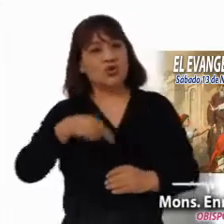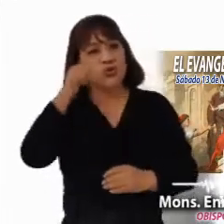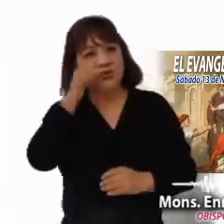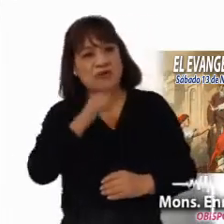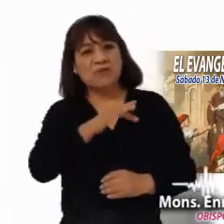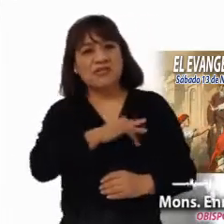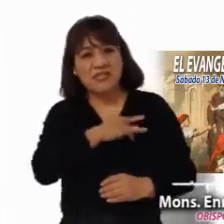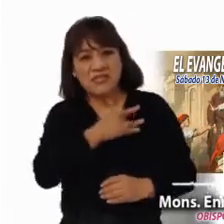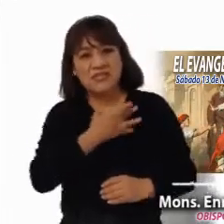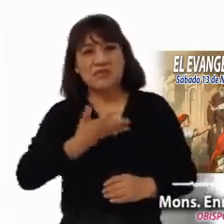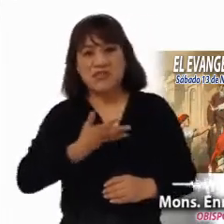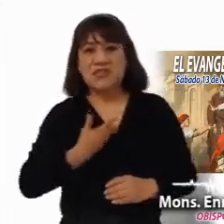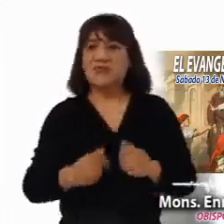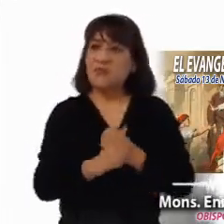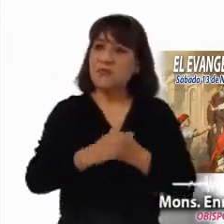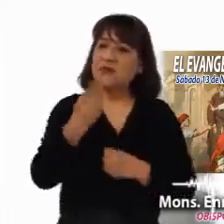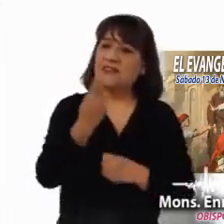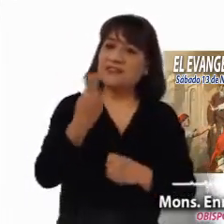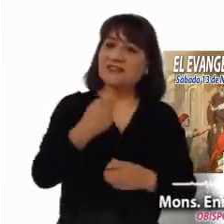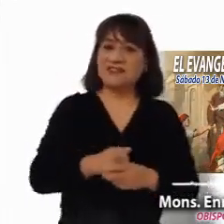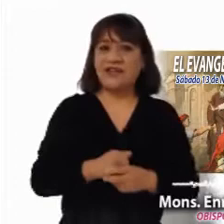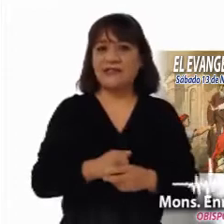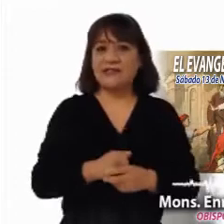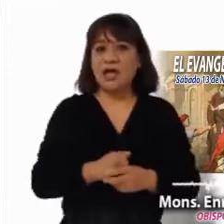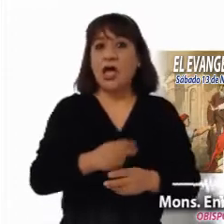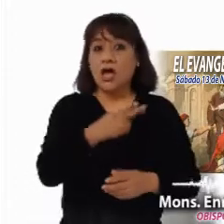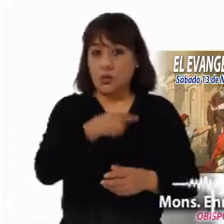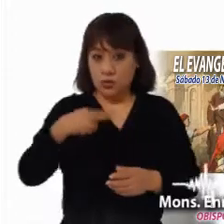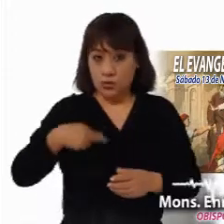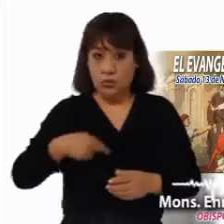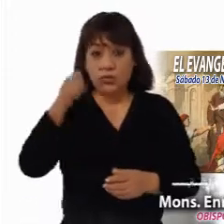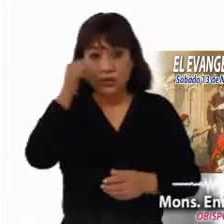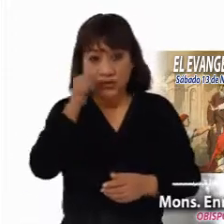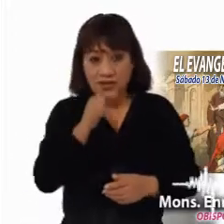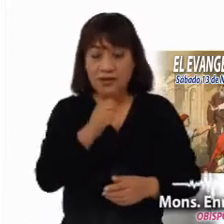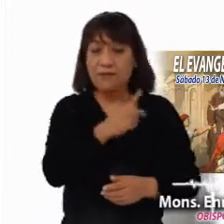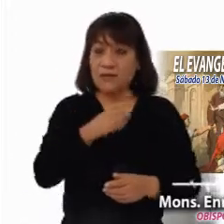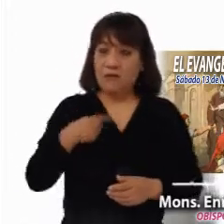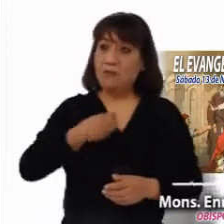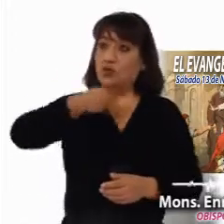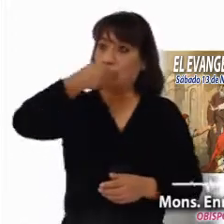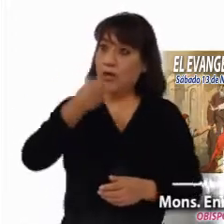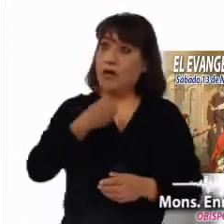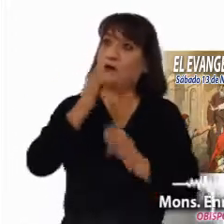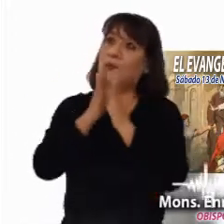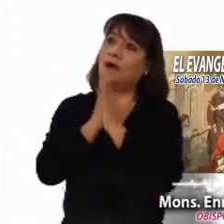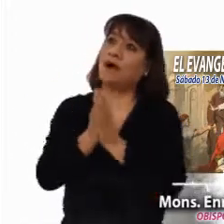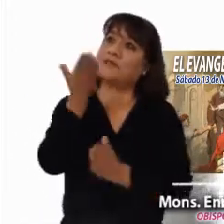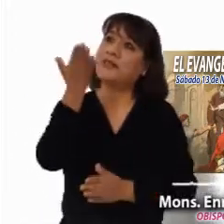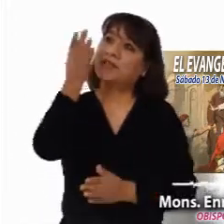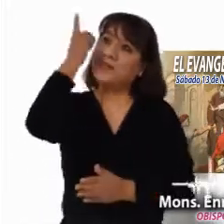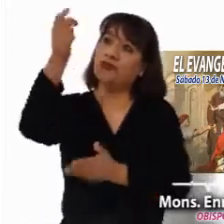visto en necesidad y urgencia extrema. Siguiendo su ejemplo, debemos recurrir a la oración. No